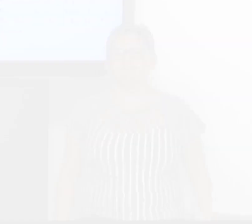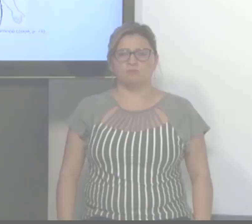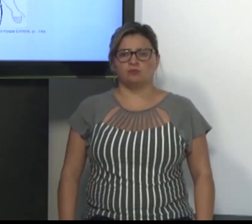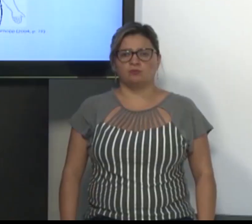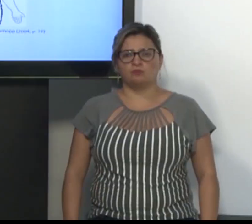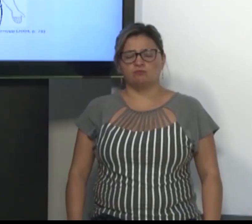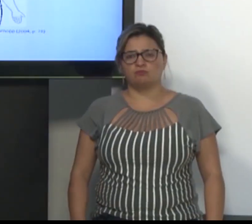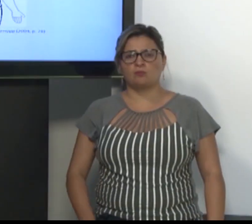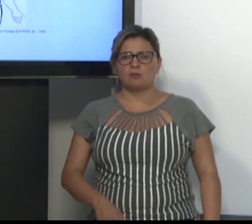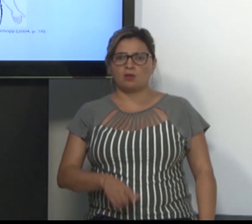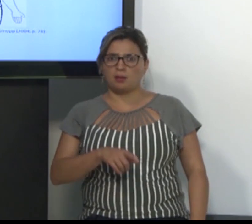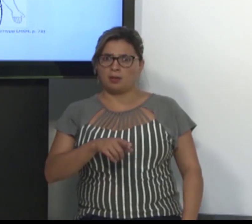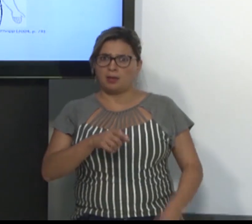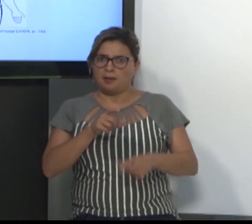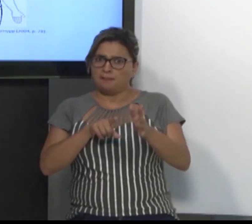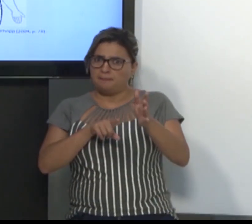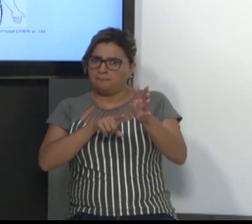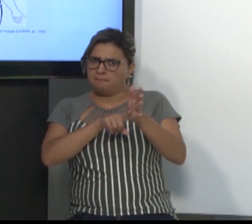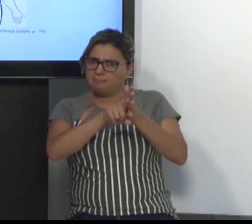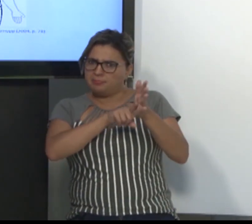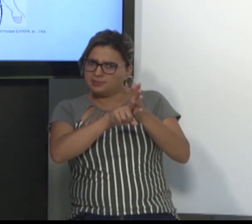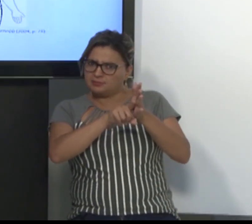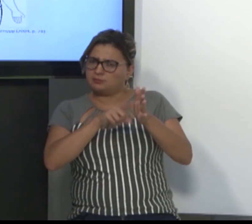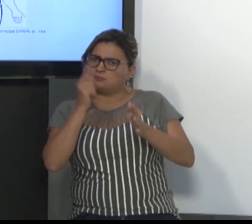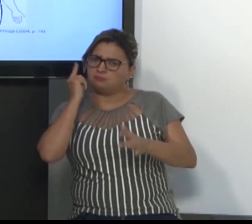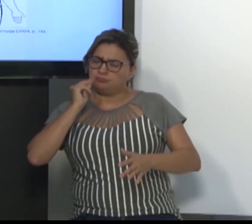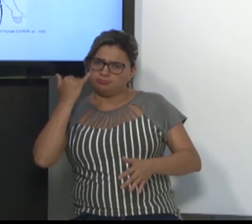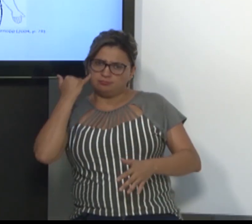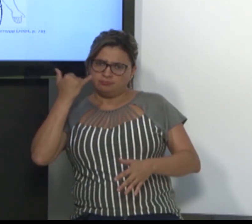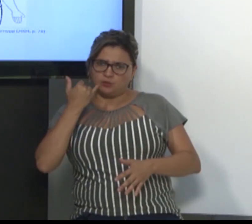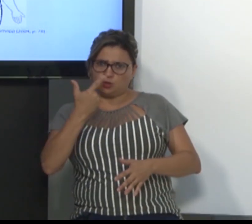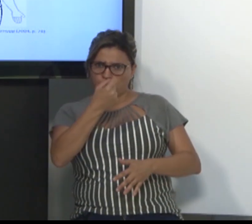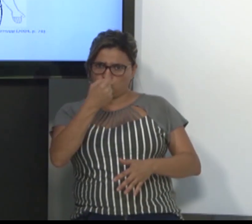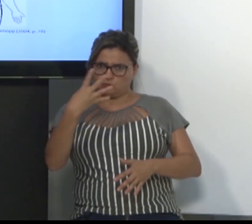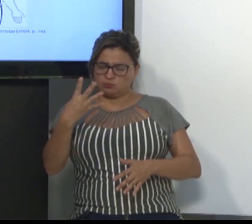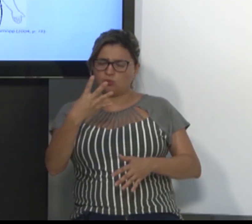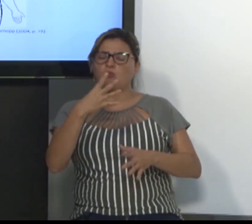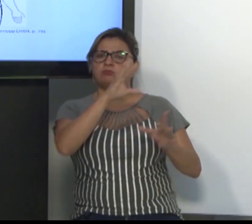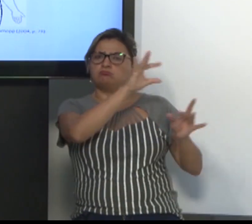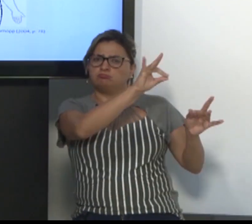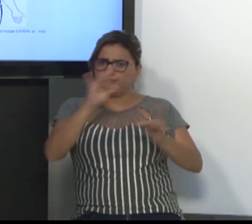ali uma concordância, qual espaço a ser usado, qual é a equiparação de olhar.